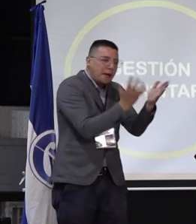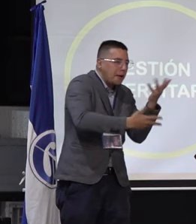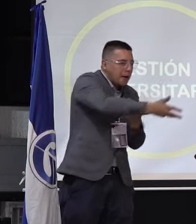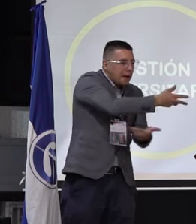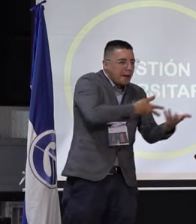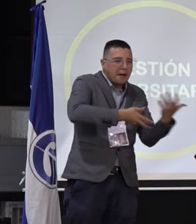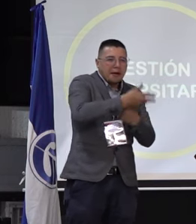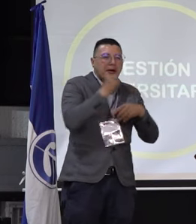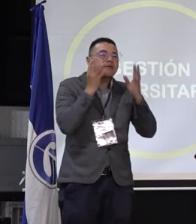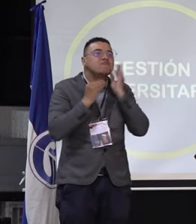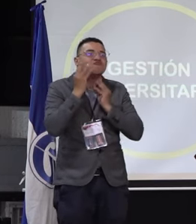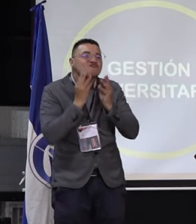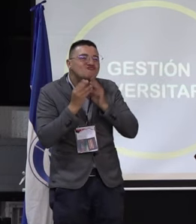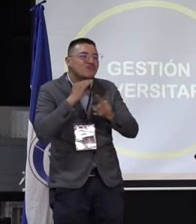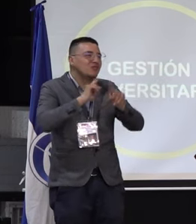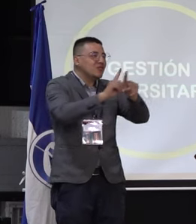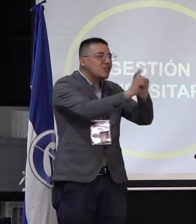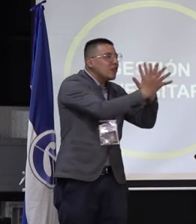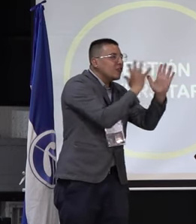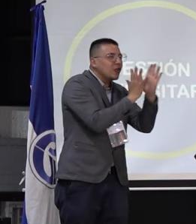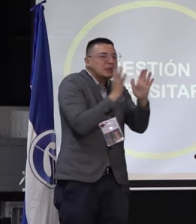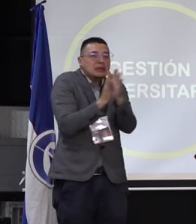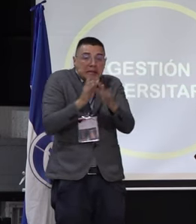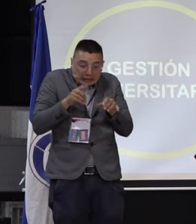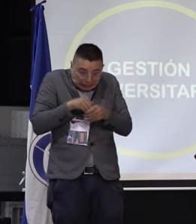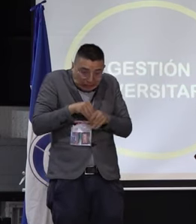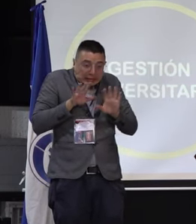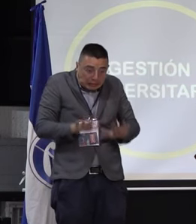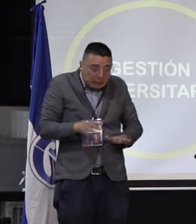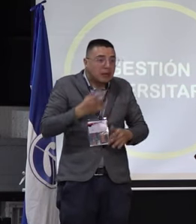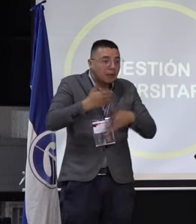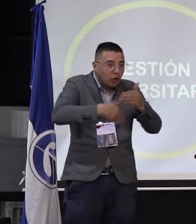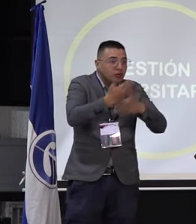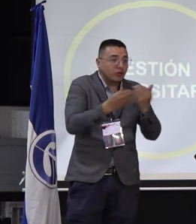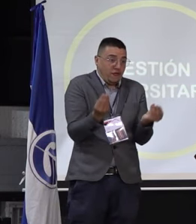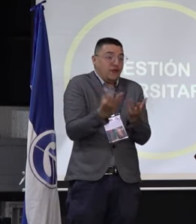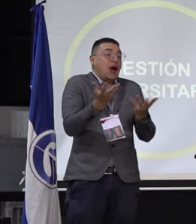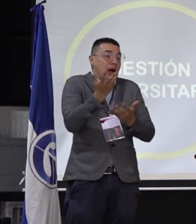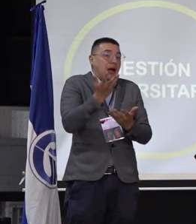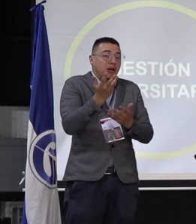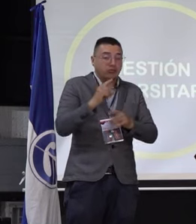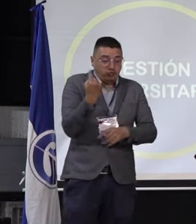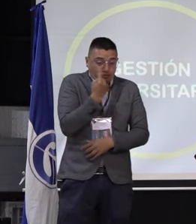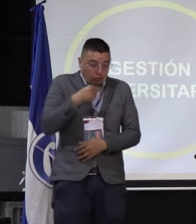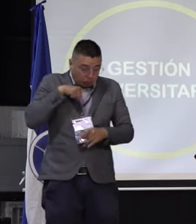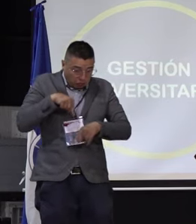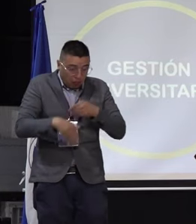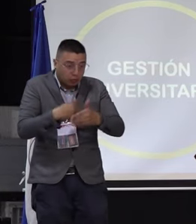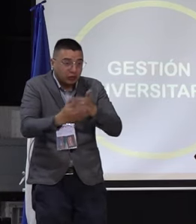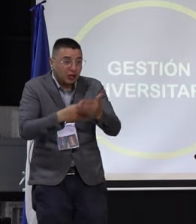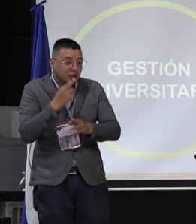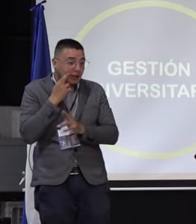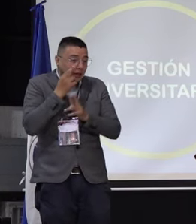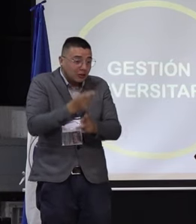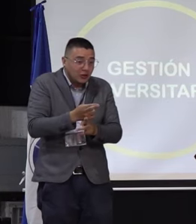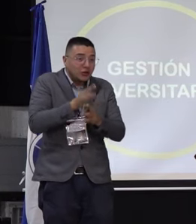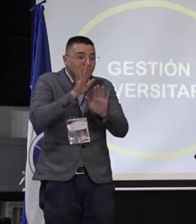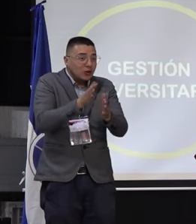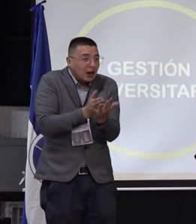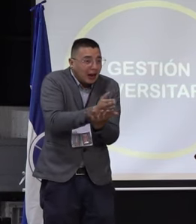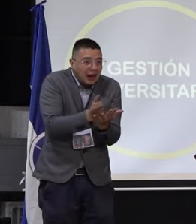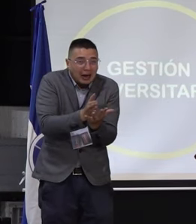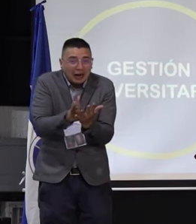cualificación, de intercambio de lo que estamos haciendo, que es supremamente valioso no sólo para los procesos de acreditación institucional,